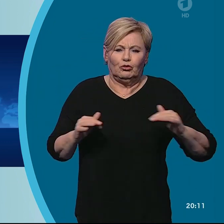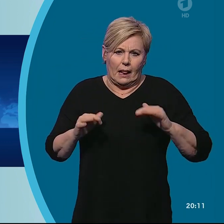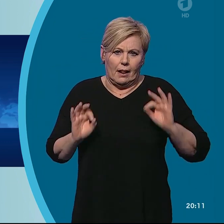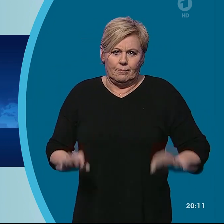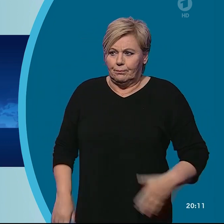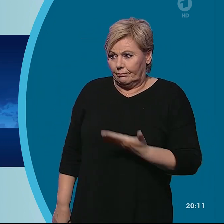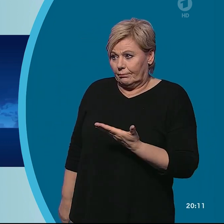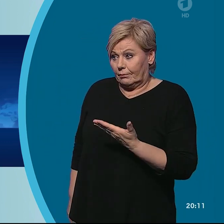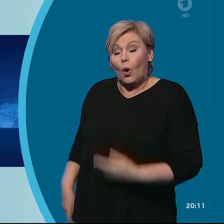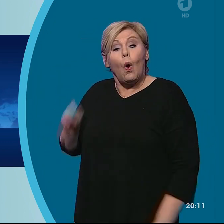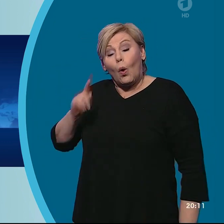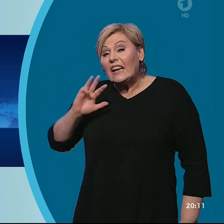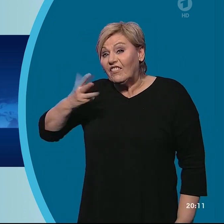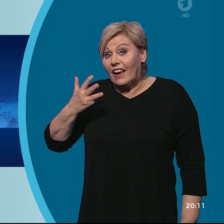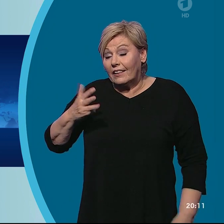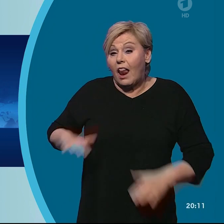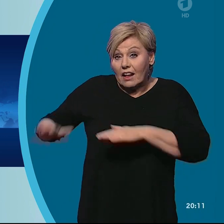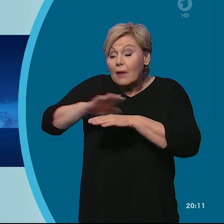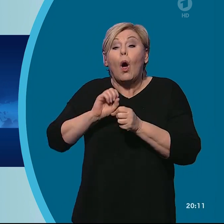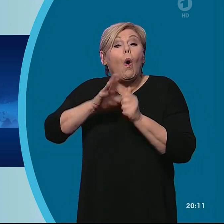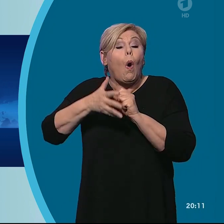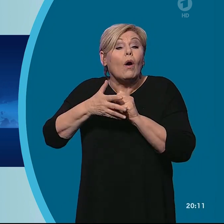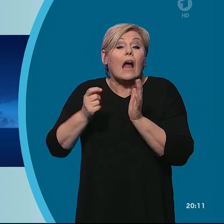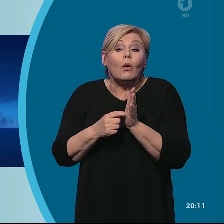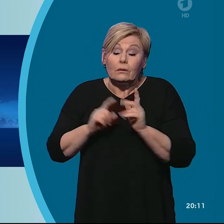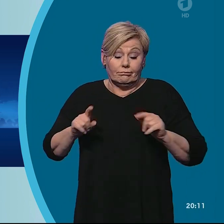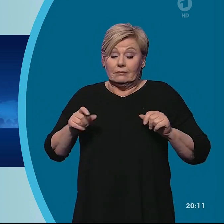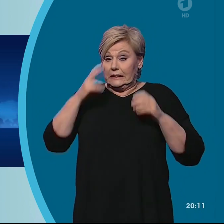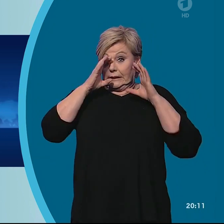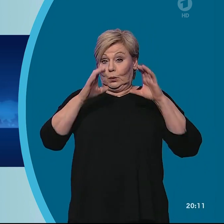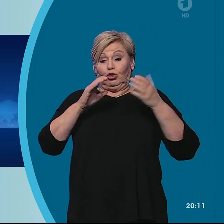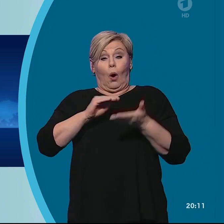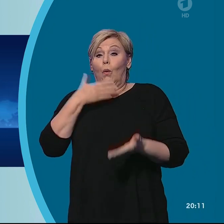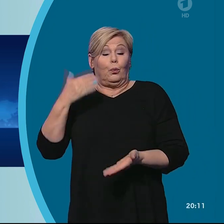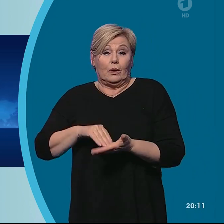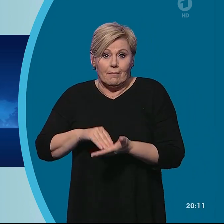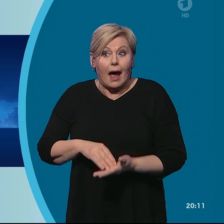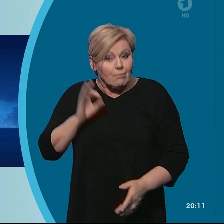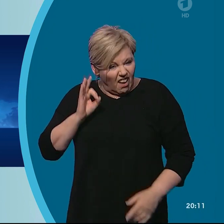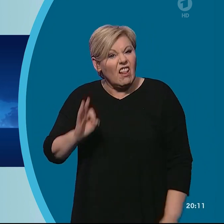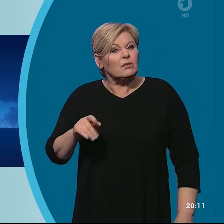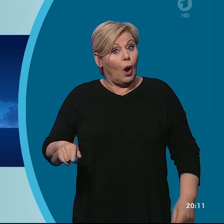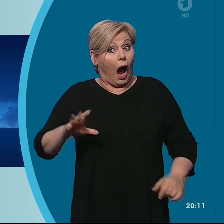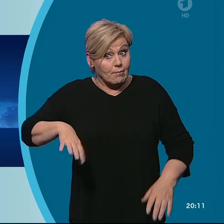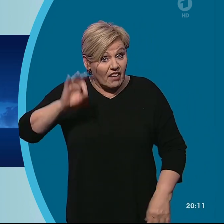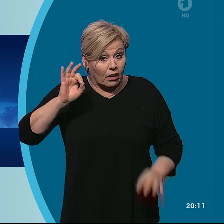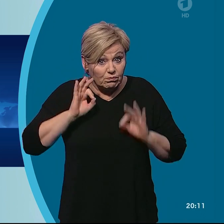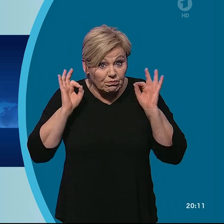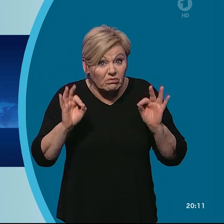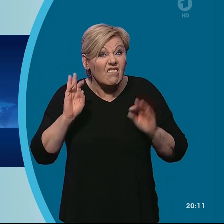104. Landesderby, coronabedingt erstmals ohne Zuschauer, erwischen die Flensburger am Heimspiel den besseren Start. Wanne zum 3 zu